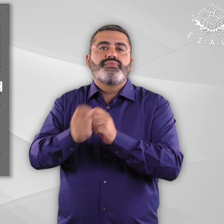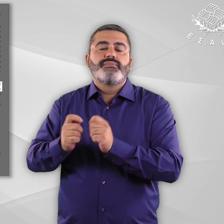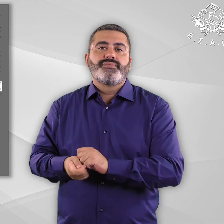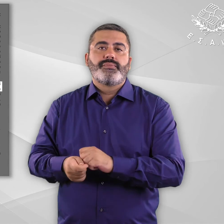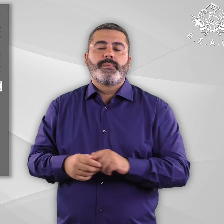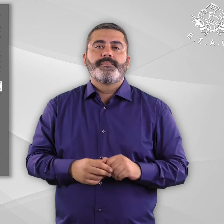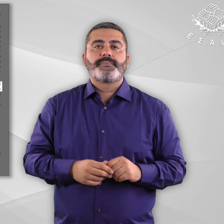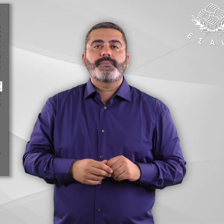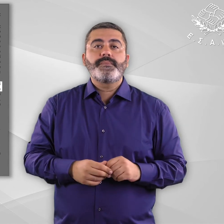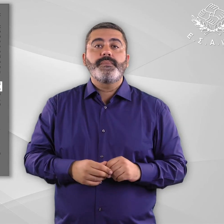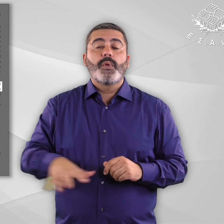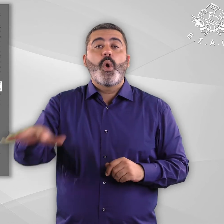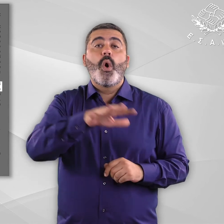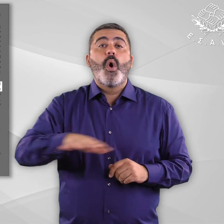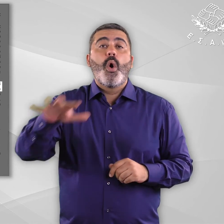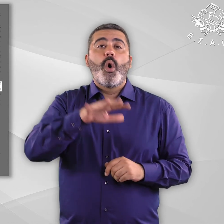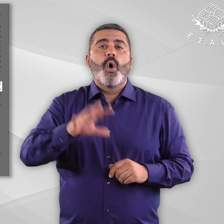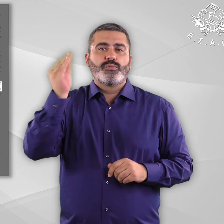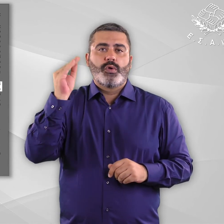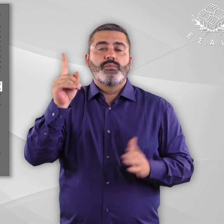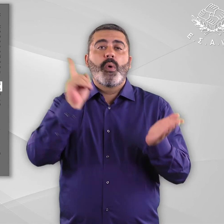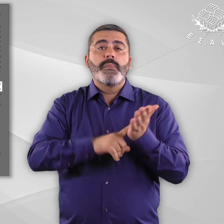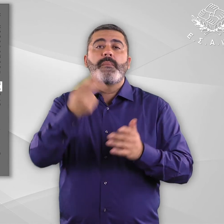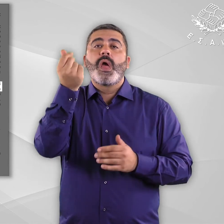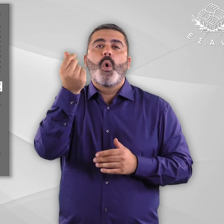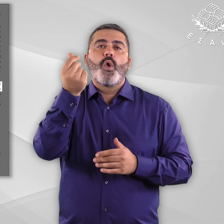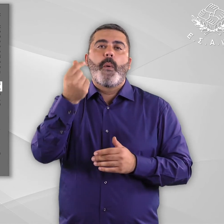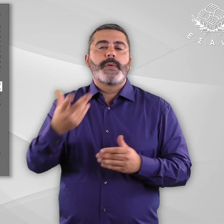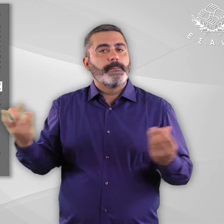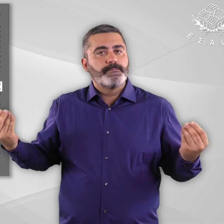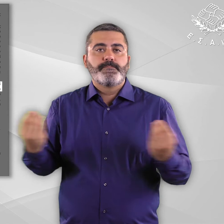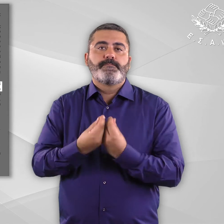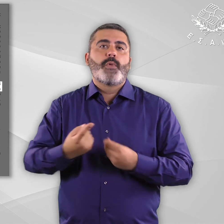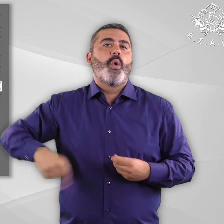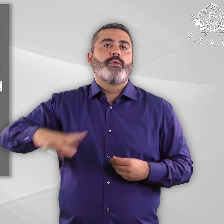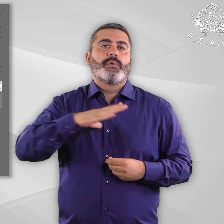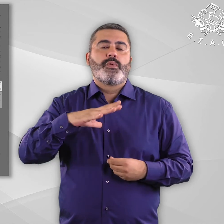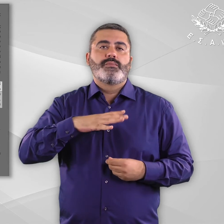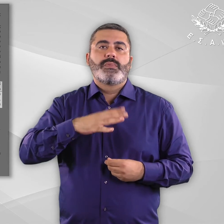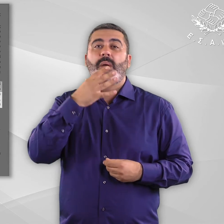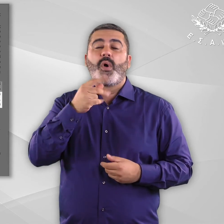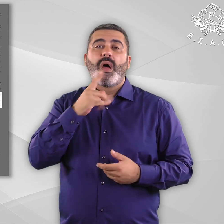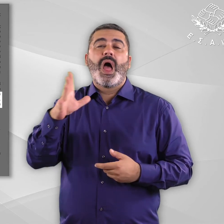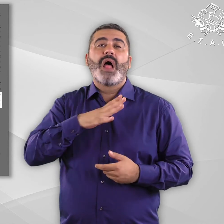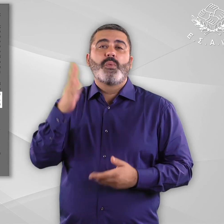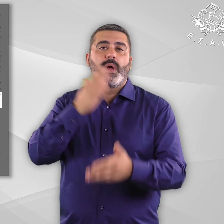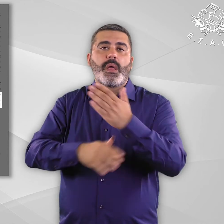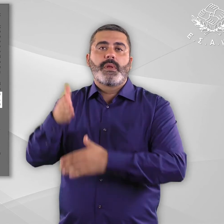αποτελεί ένα πεδίο που έχουν ληφθεί μέτρα για την άρση των εμποδίων που αντιμετωπίζουν τα άτομα με αναπηρία. Με βάση το ισχύον θεσμικό